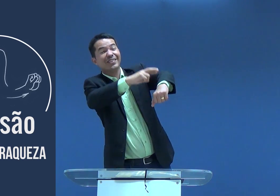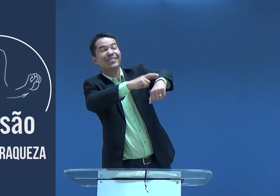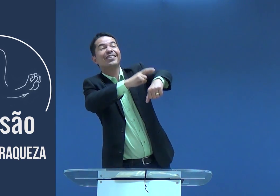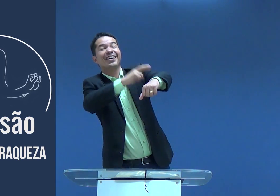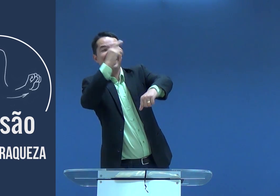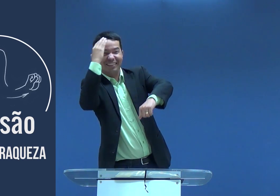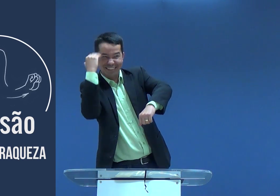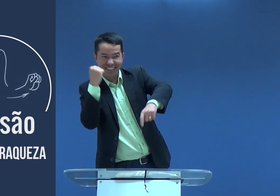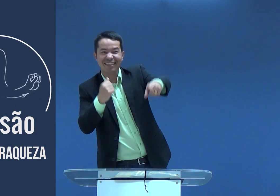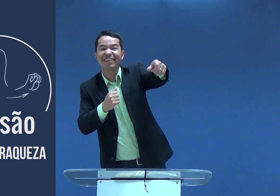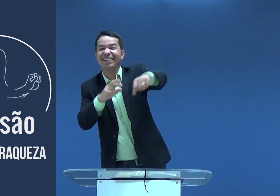Só o Roberto ali.